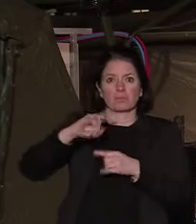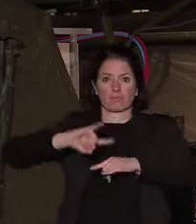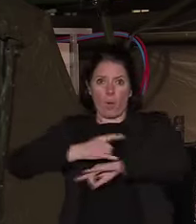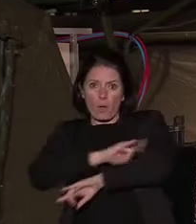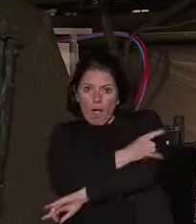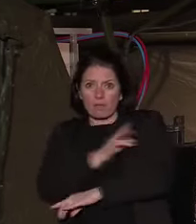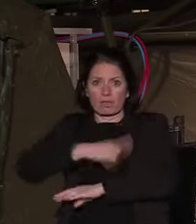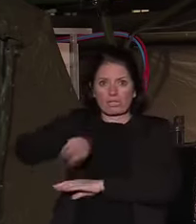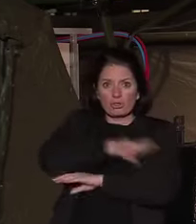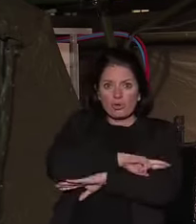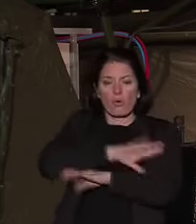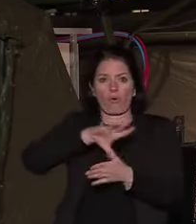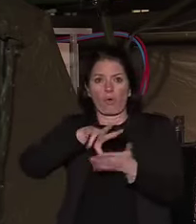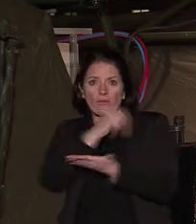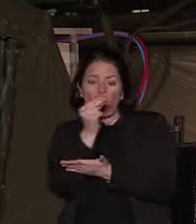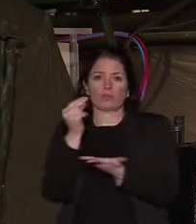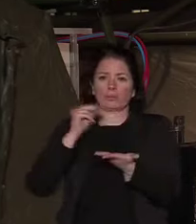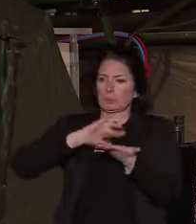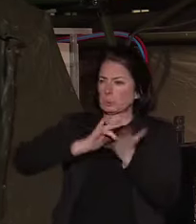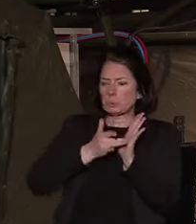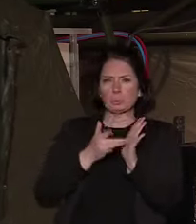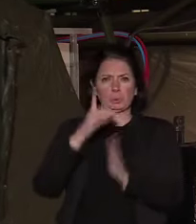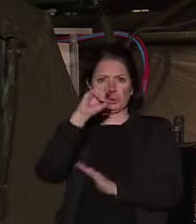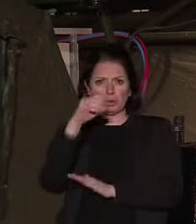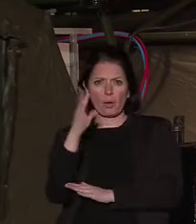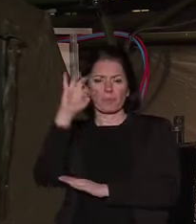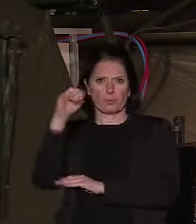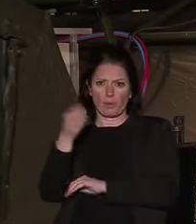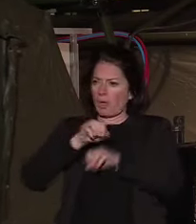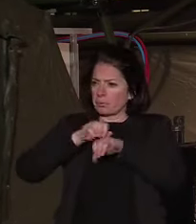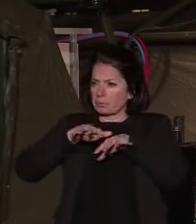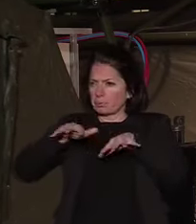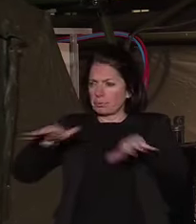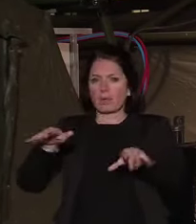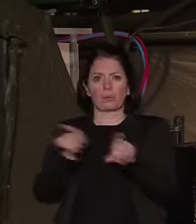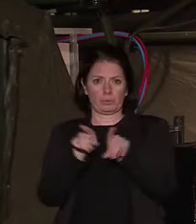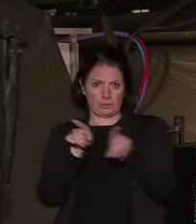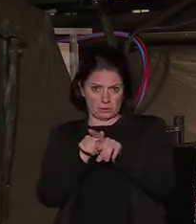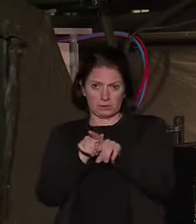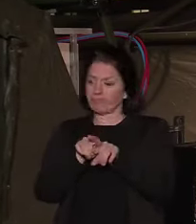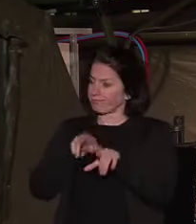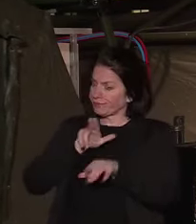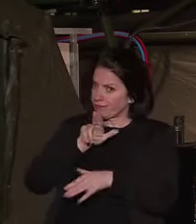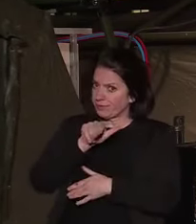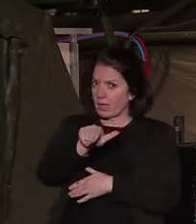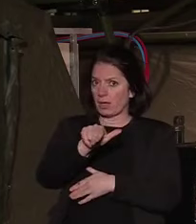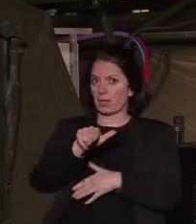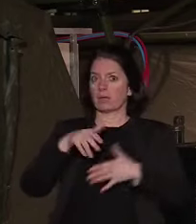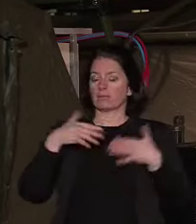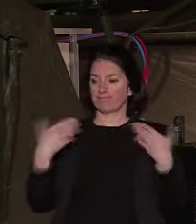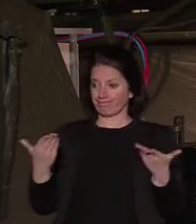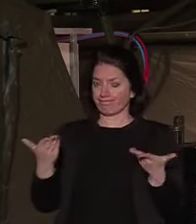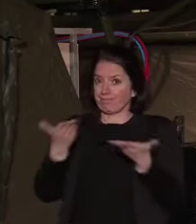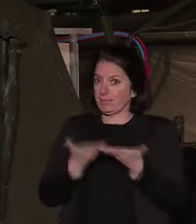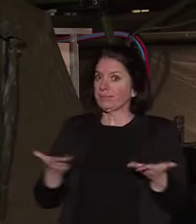-Franche-Comté, en Ile-de-France, en Outre-mer aussi, où une